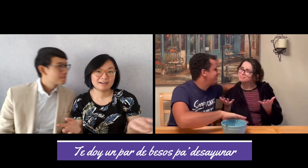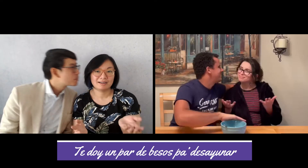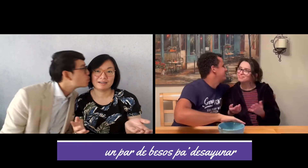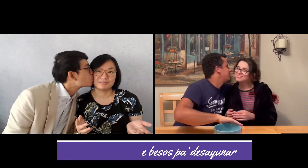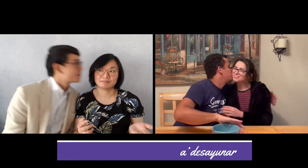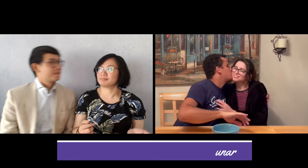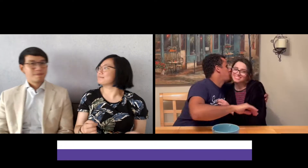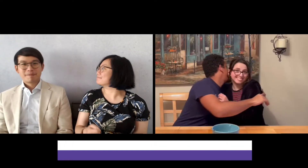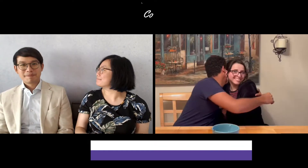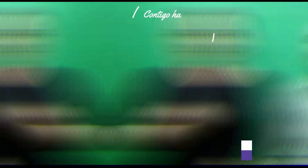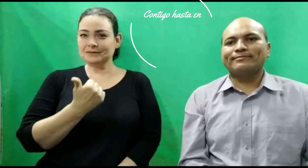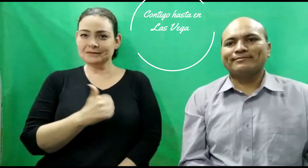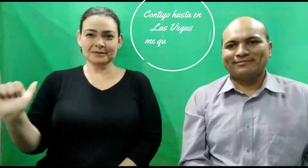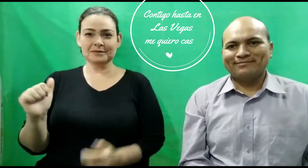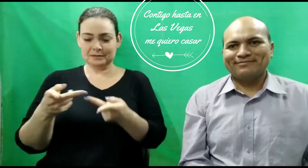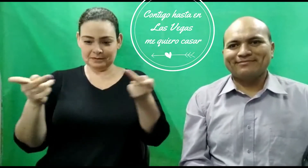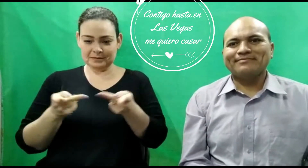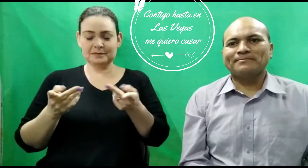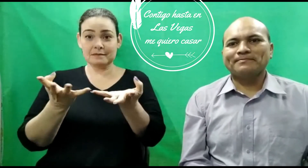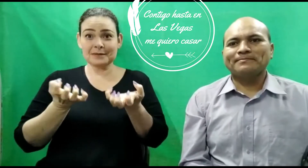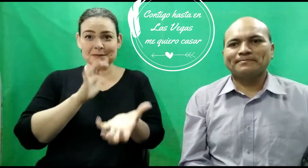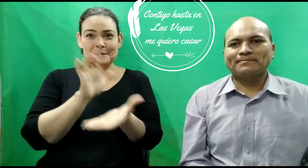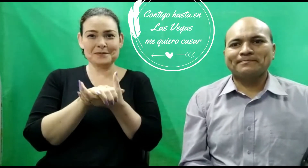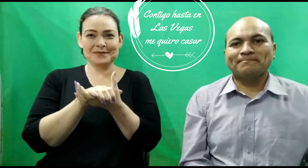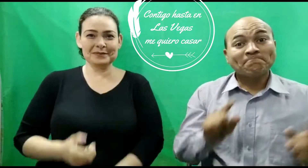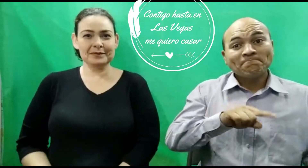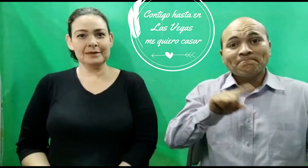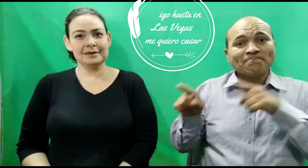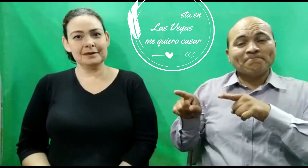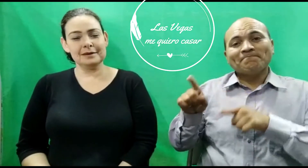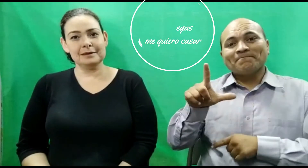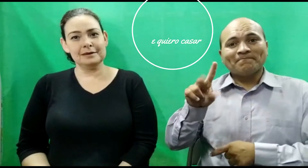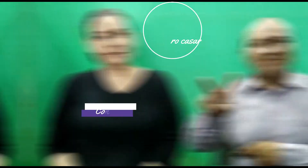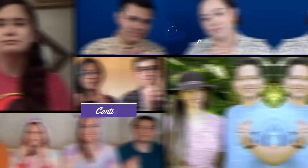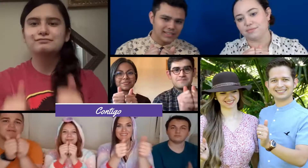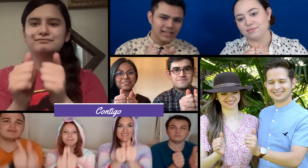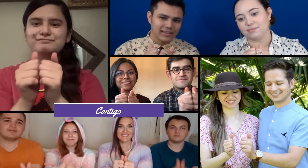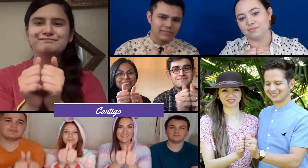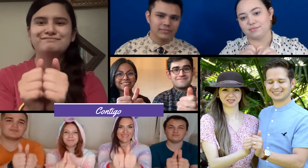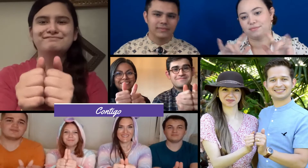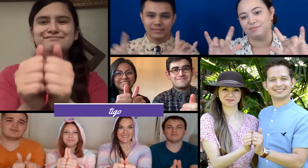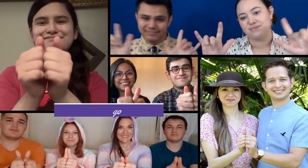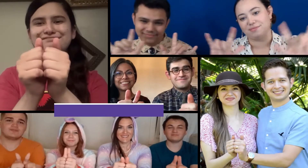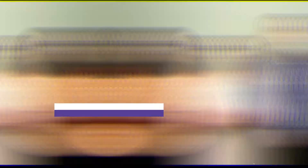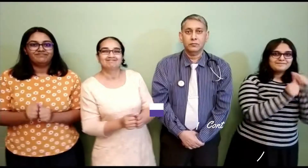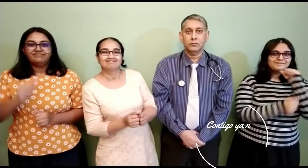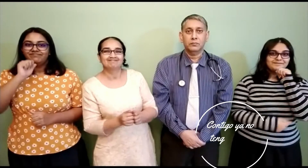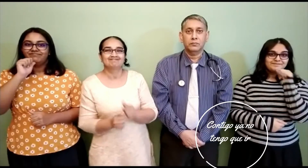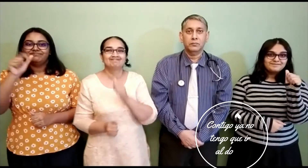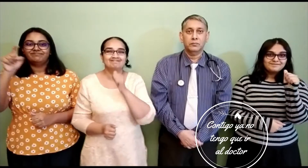desayunar Contigo hasta en Las Vegas me quiero casar Contigo Contigo ya